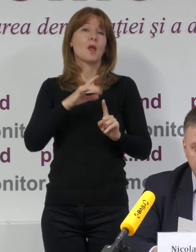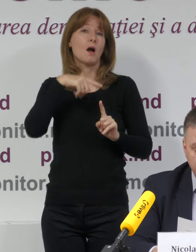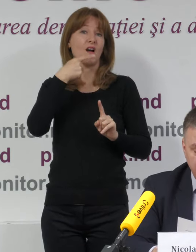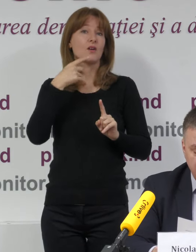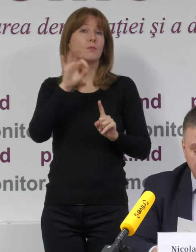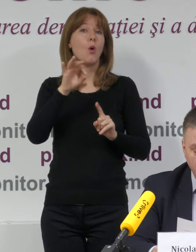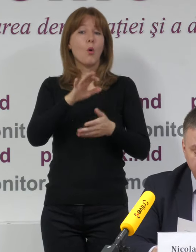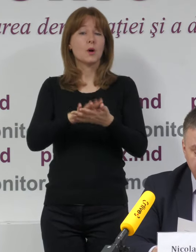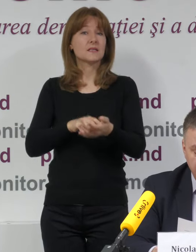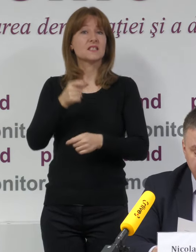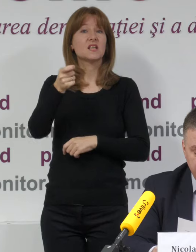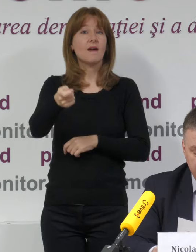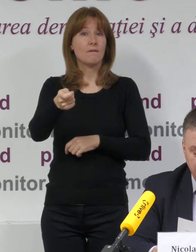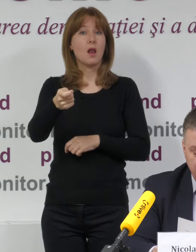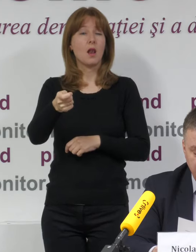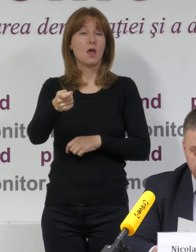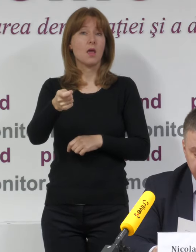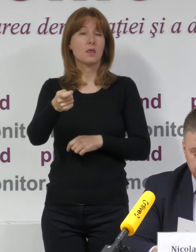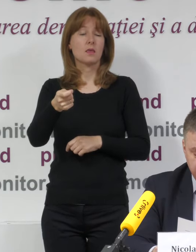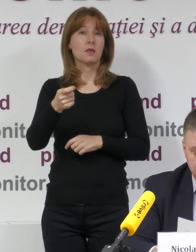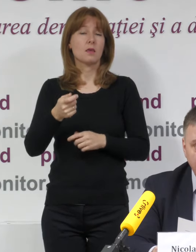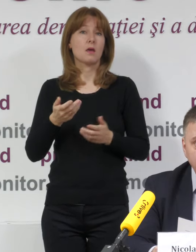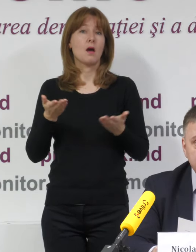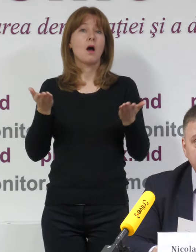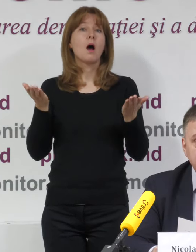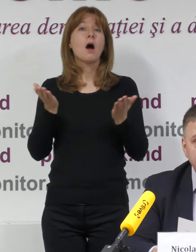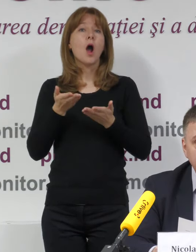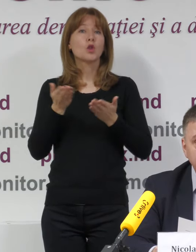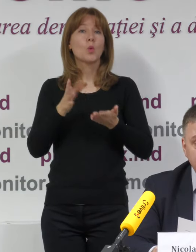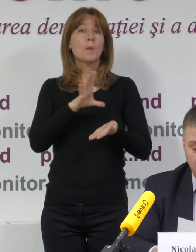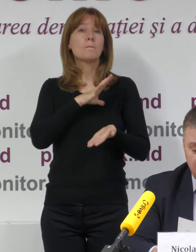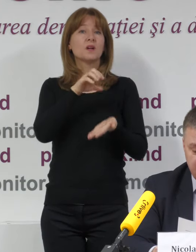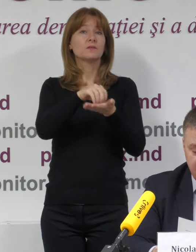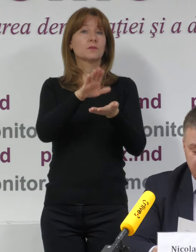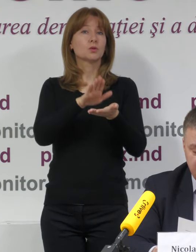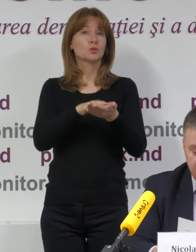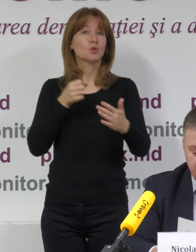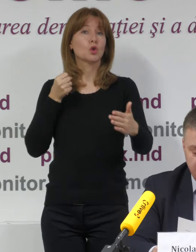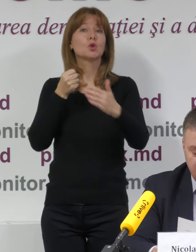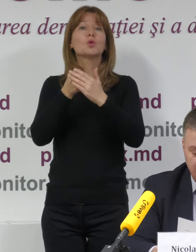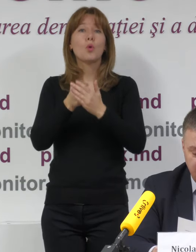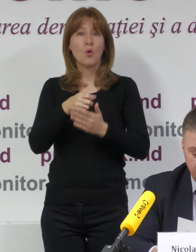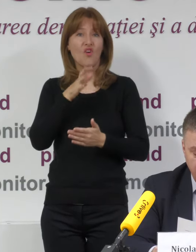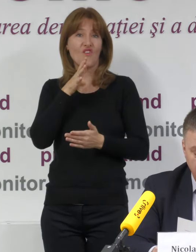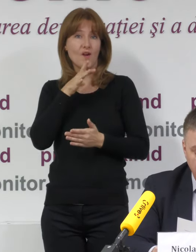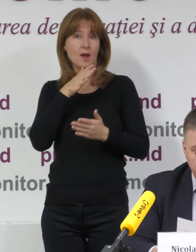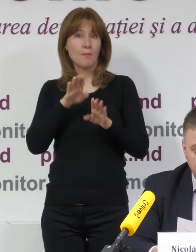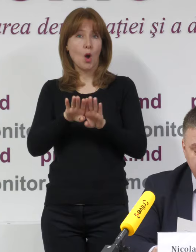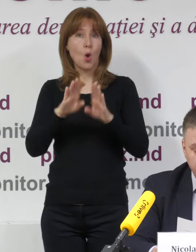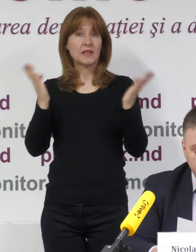despre cereri de votare la locul aflării care au fost înregistrate până la ora deschiderei secțiilor de votare.